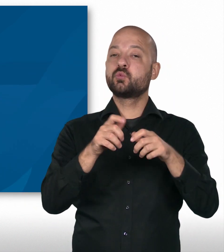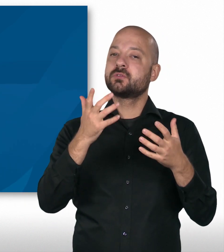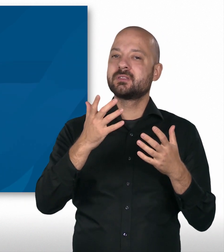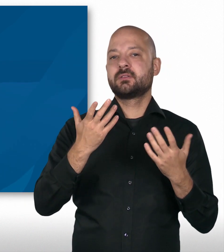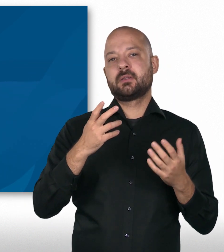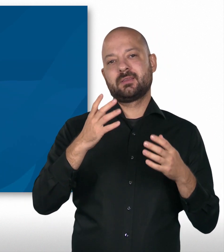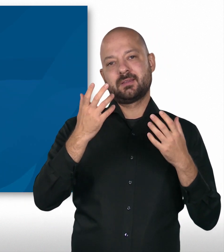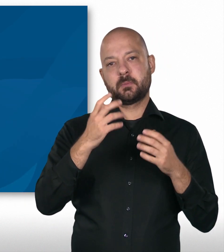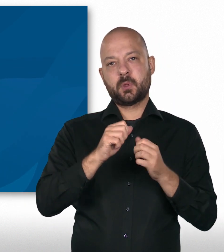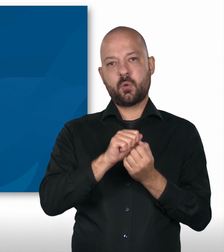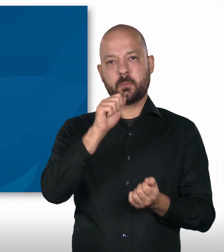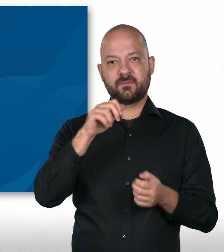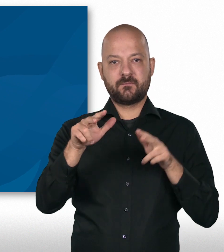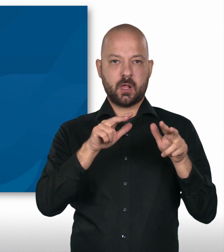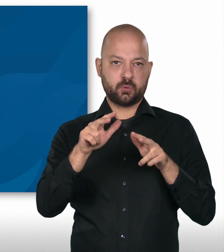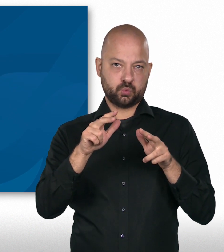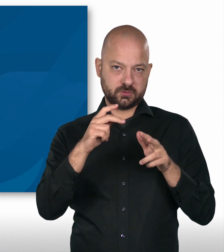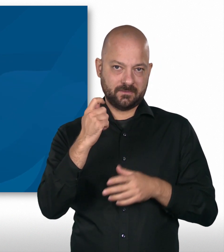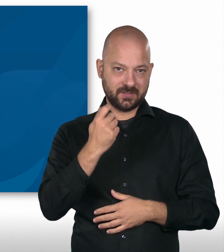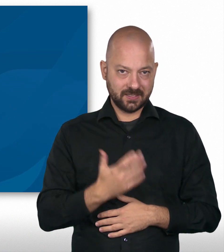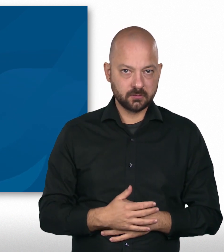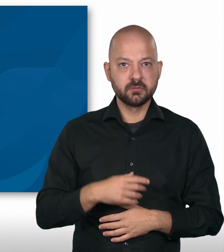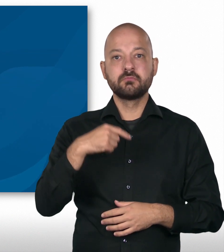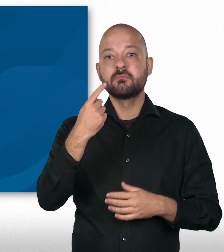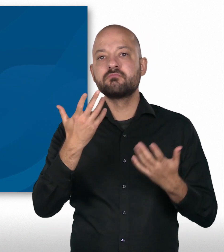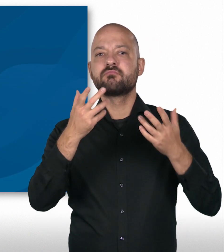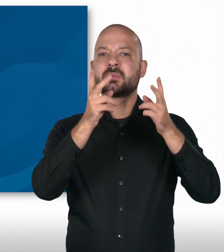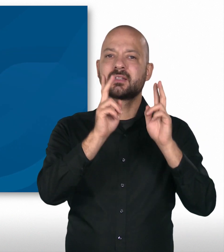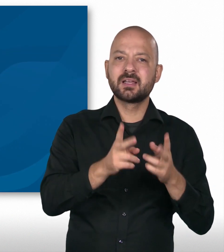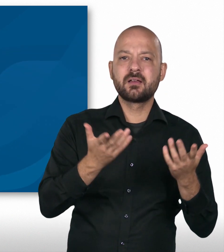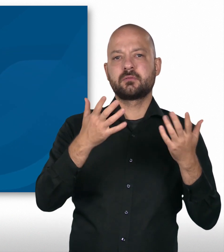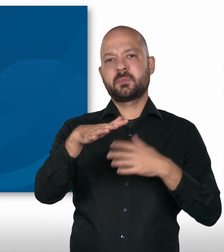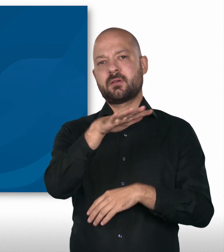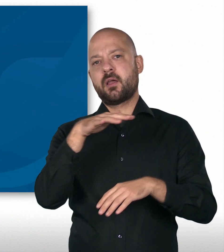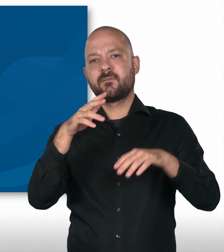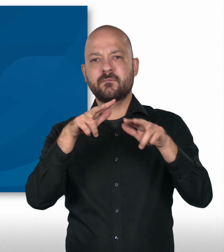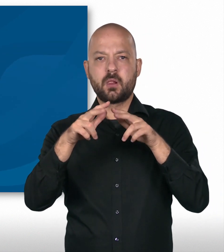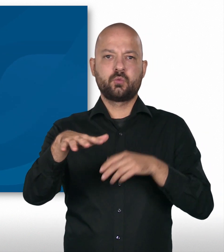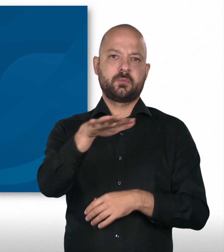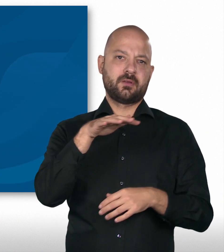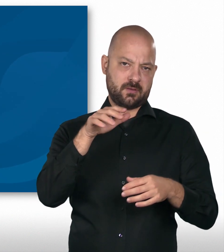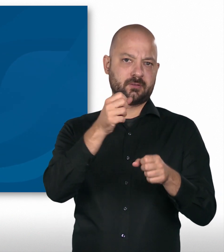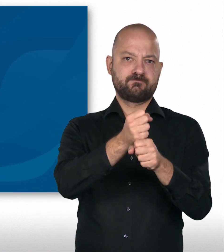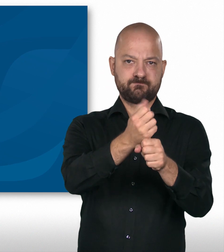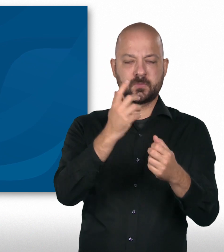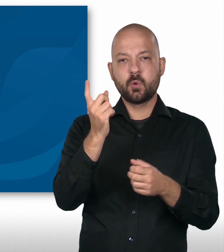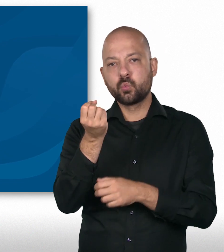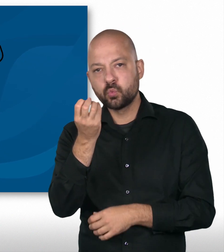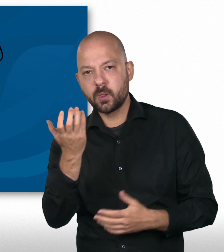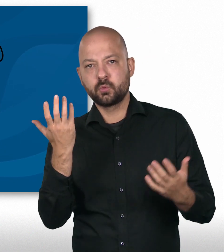Diplomverwaltungswirt wird man dann vor allem im Rechts und Verwaltungsbereich eingesetzt, aber auch bei Kultur, Wirtschaft, Protokoll